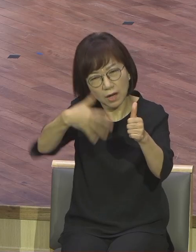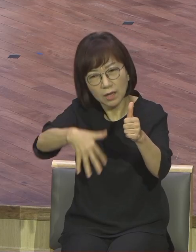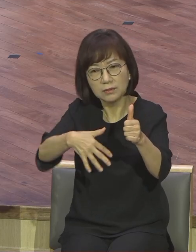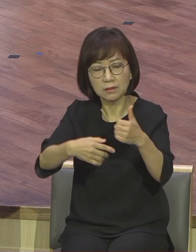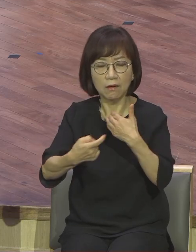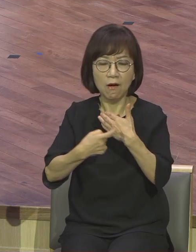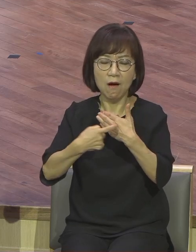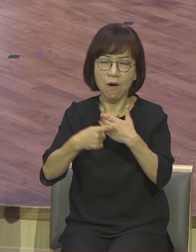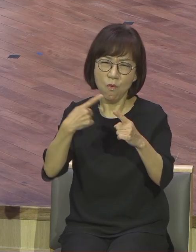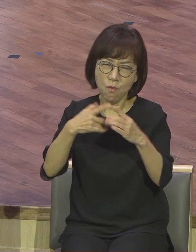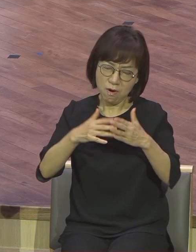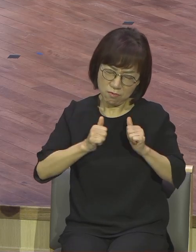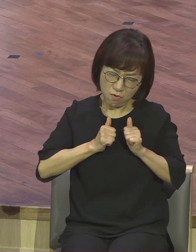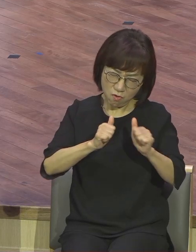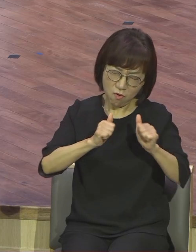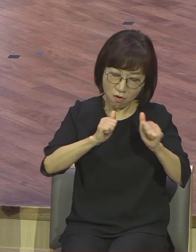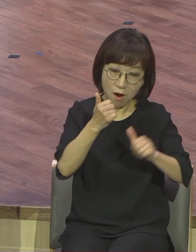성령이 아니면 거듭나지 못해요.